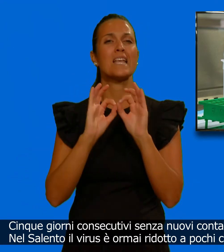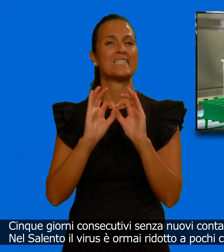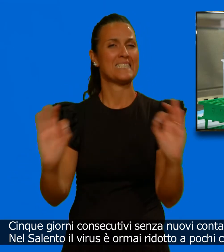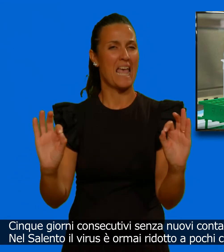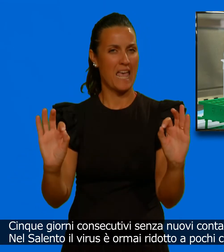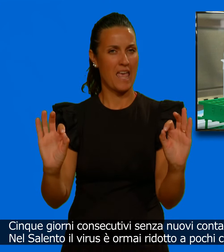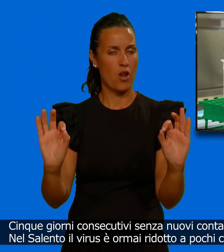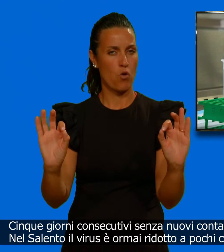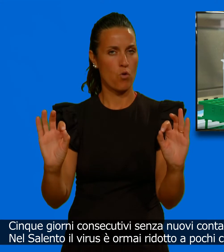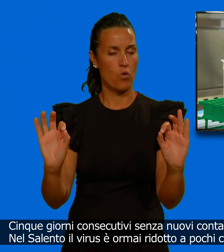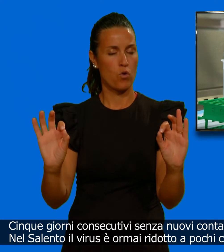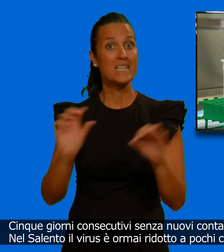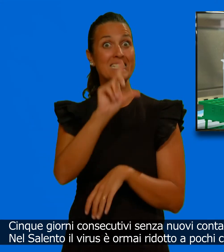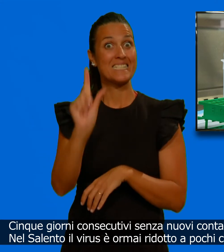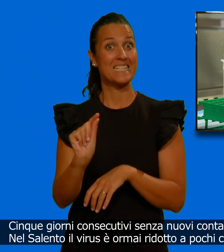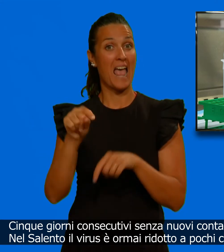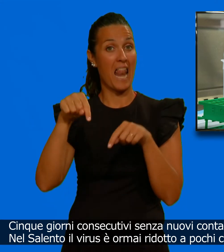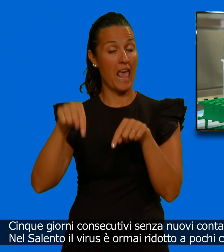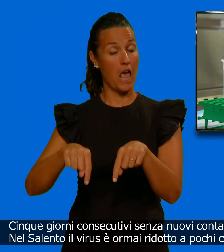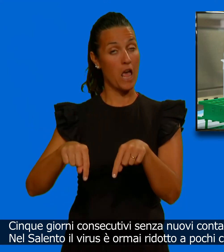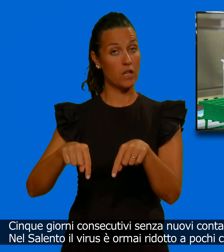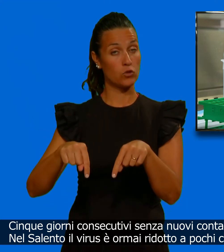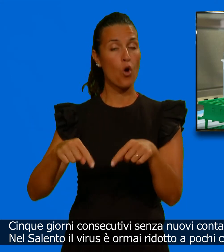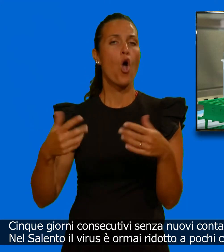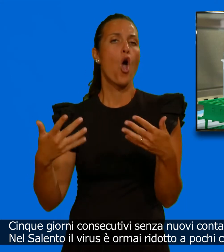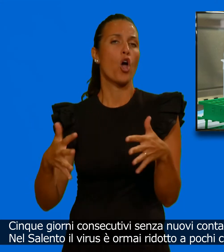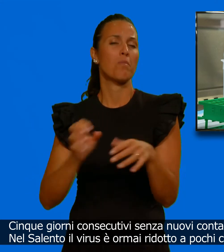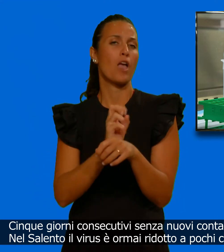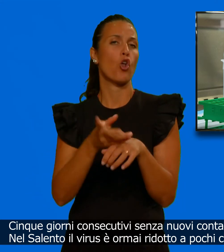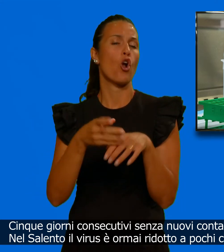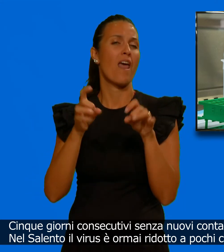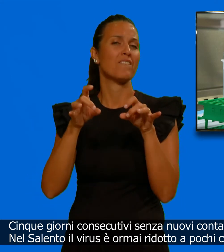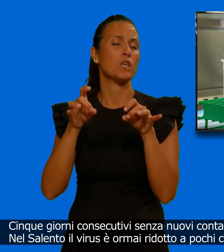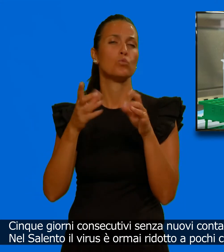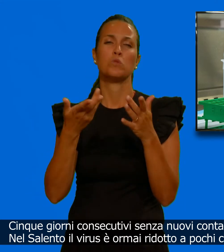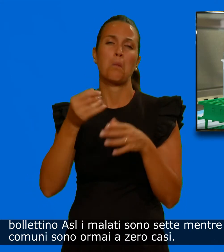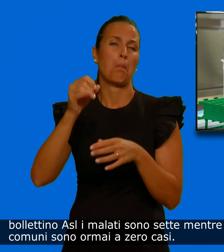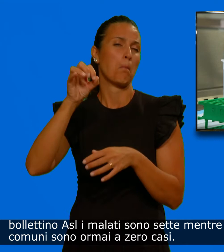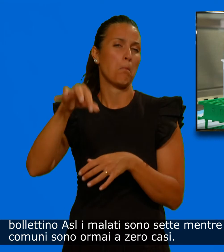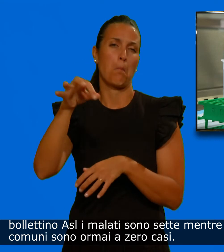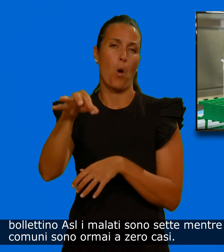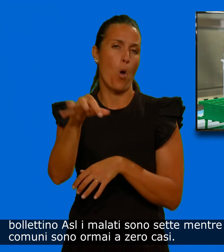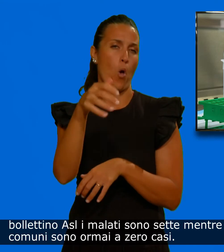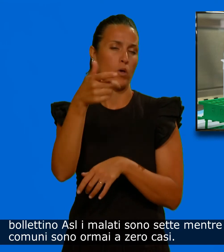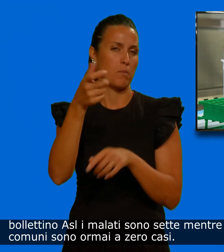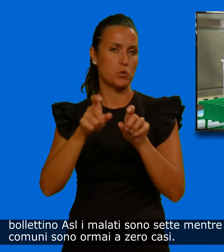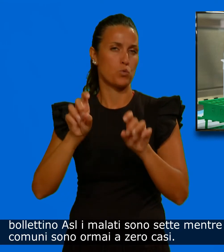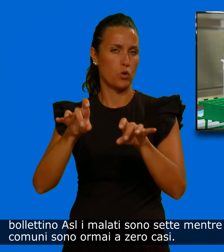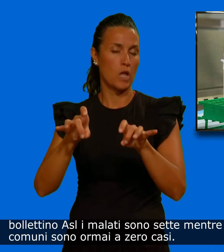Nel Salento il virus è ormai ridotto a pochi casi. Secondo l'ultimo bollettino ASL, i